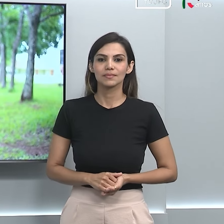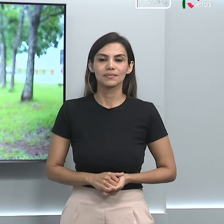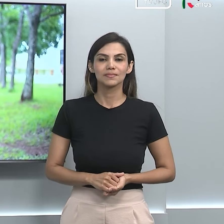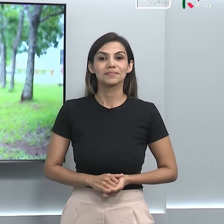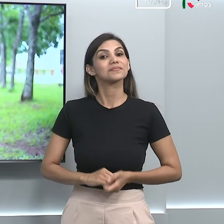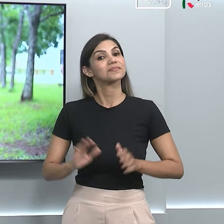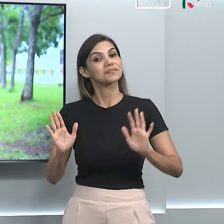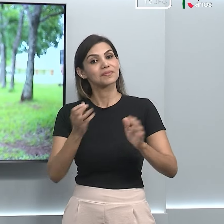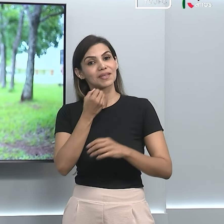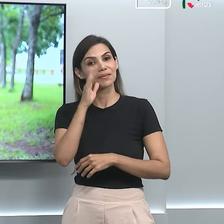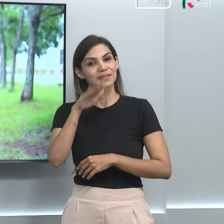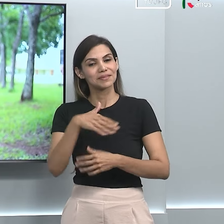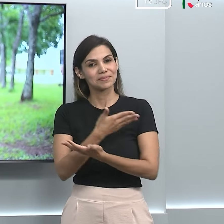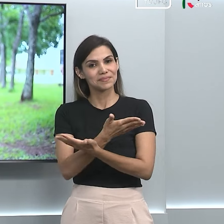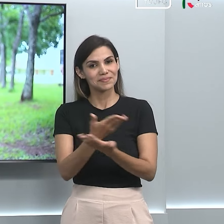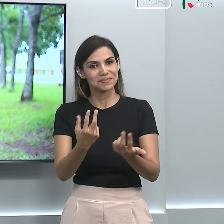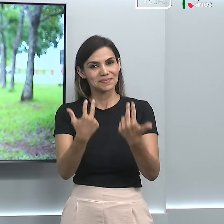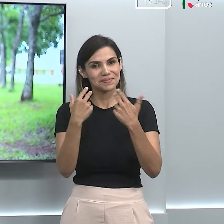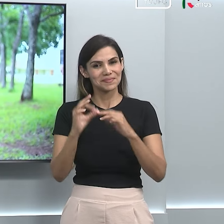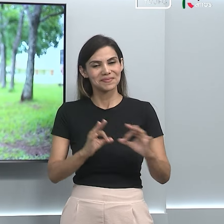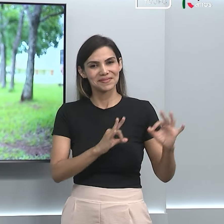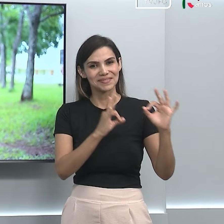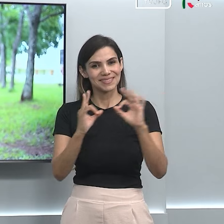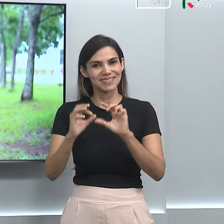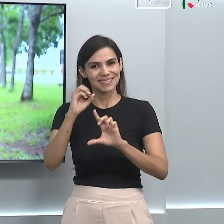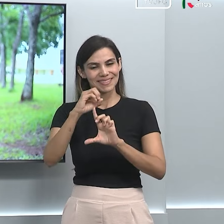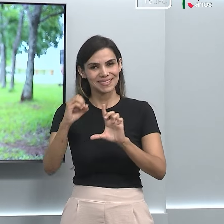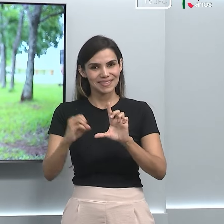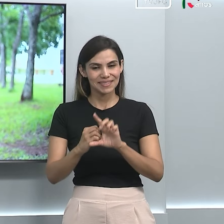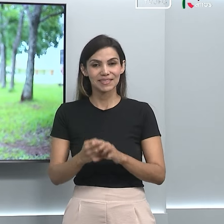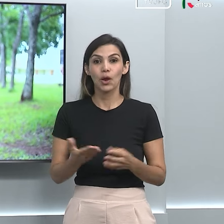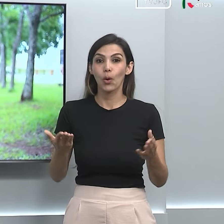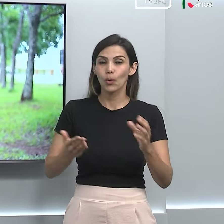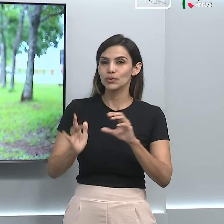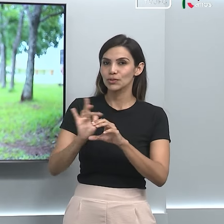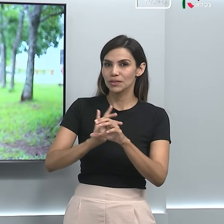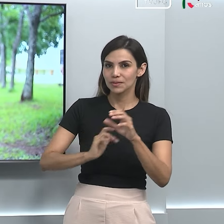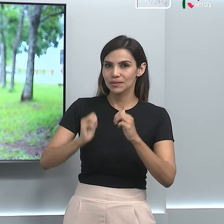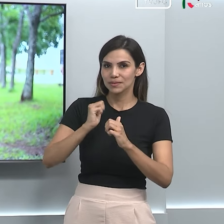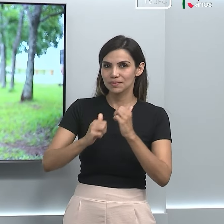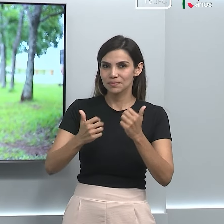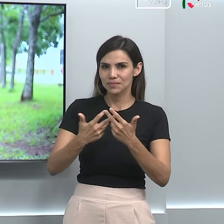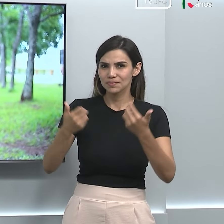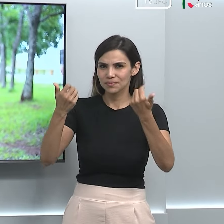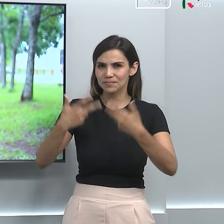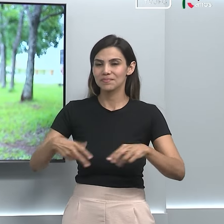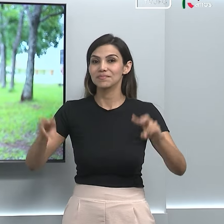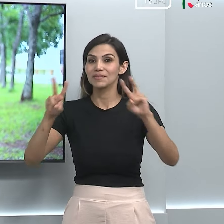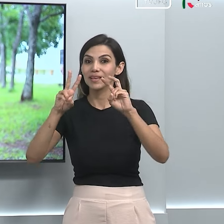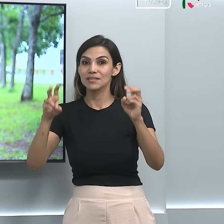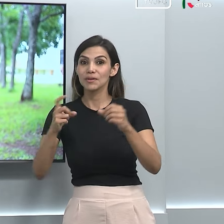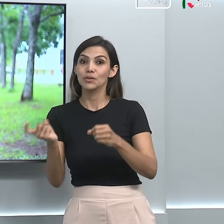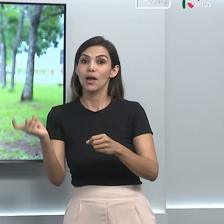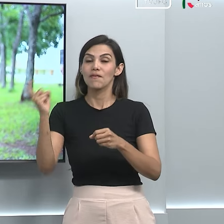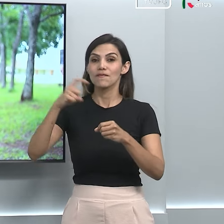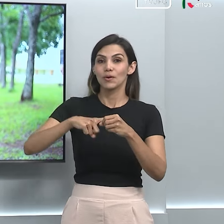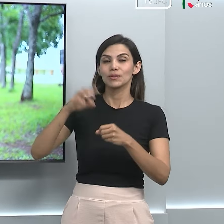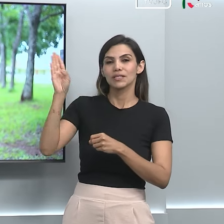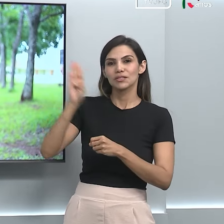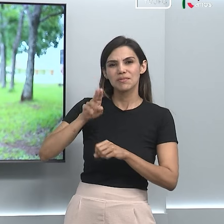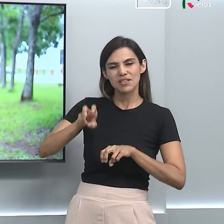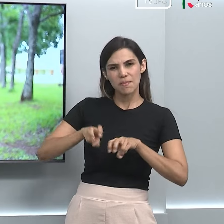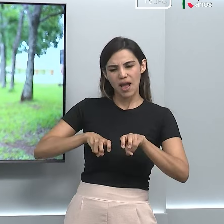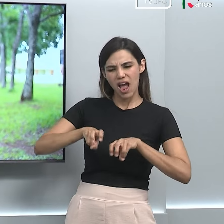Olá, uma boa tarde para você que está ligado aqui na TVUFG. No Conexões Esportivas de hoje vamos falar sobre a volta do Brasil à